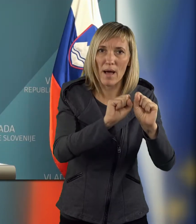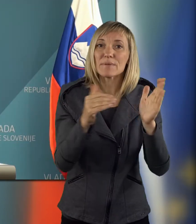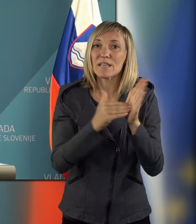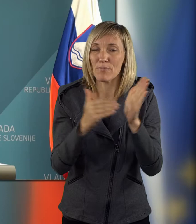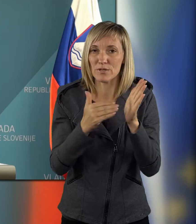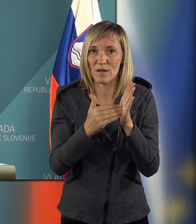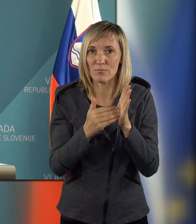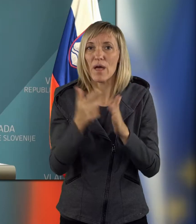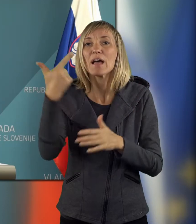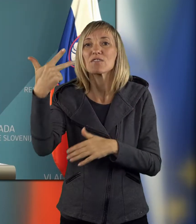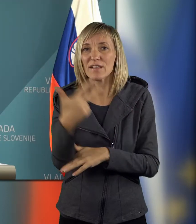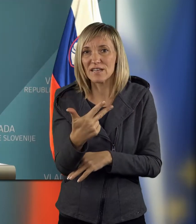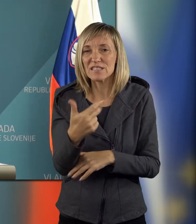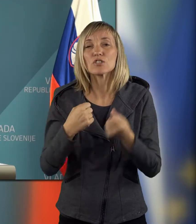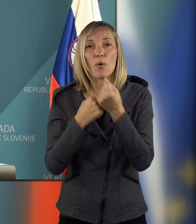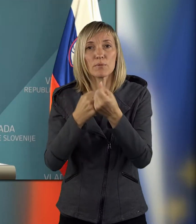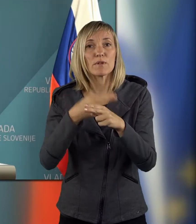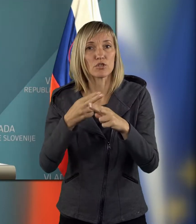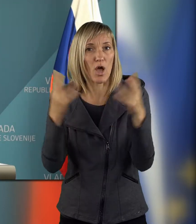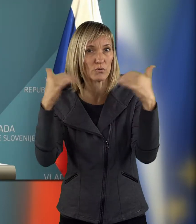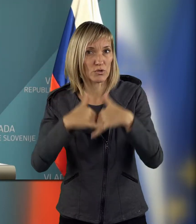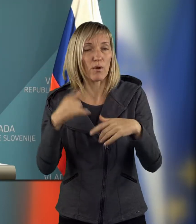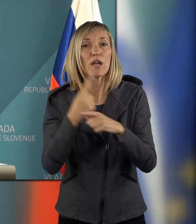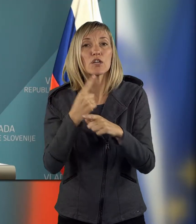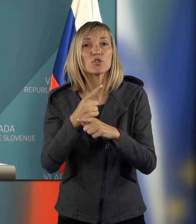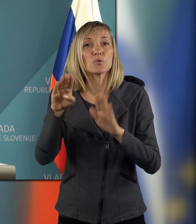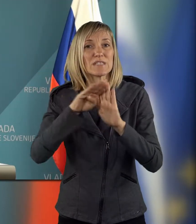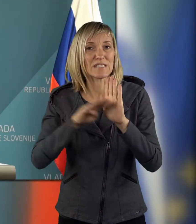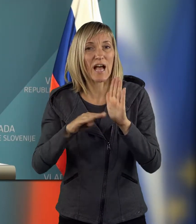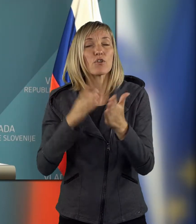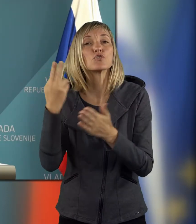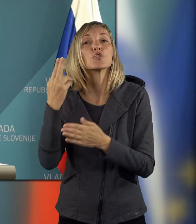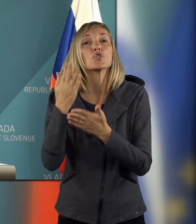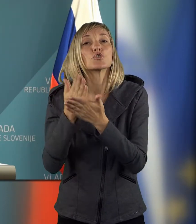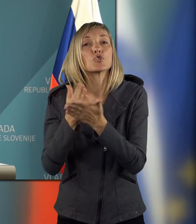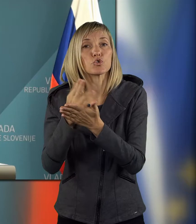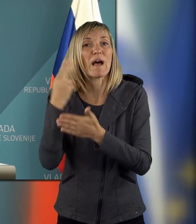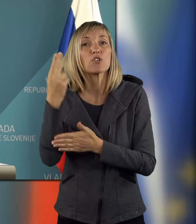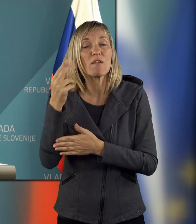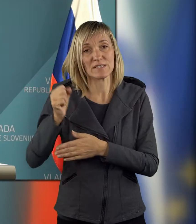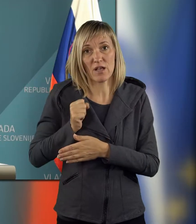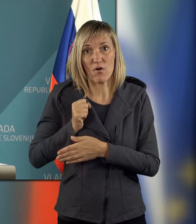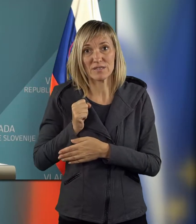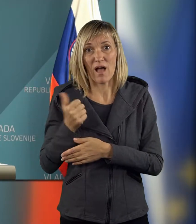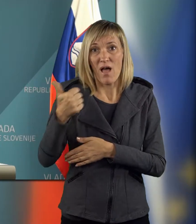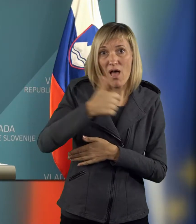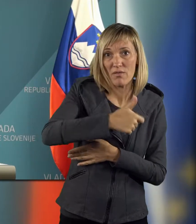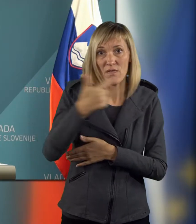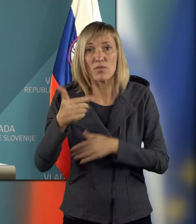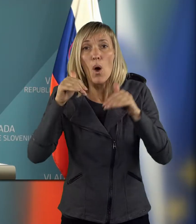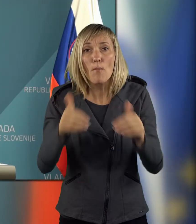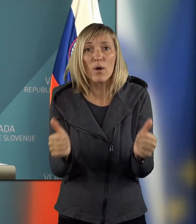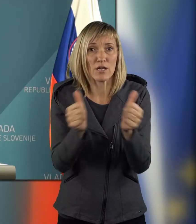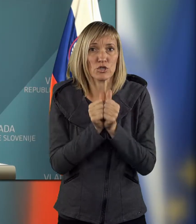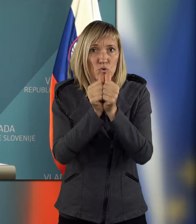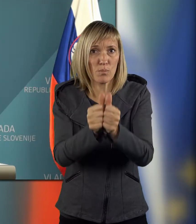potrebuje dvotretinsko podporo v državnem zboru in tudi zakon službi slovenske vojske, en brez drugega pravzaprav ne moreta